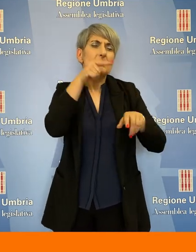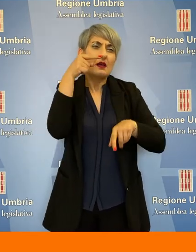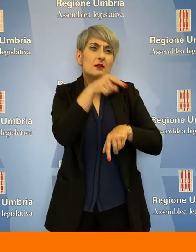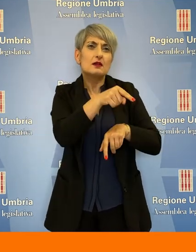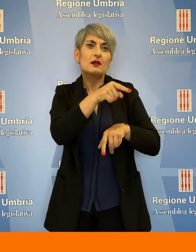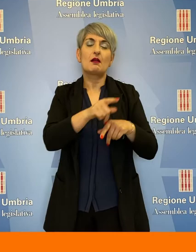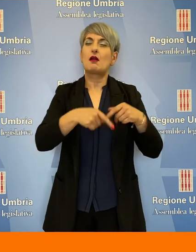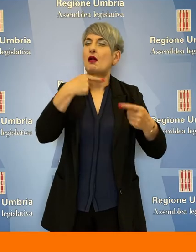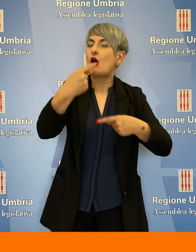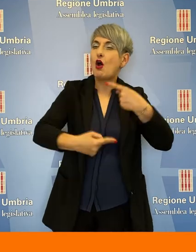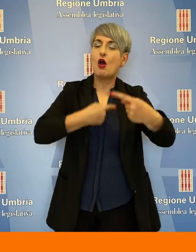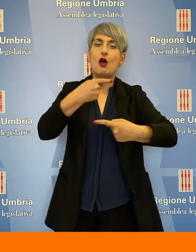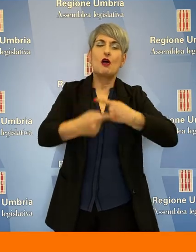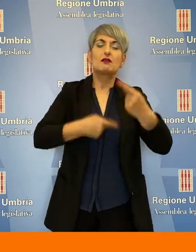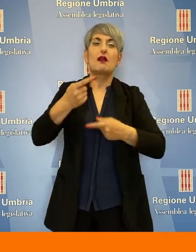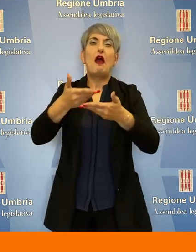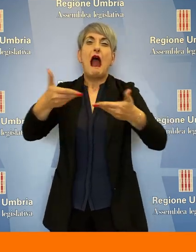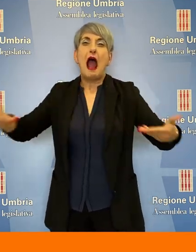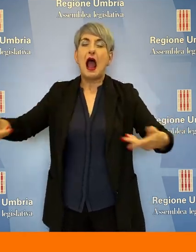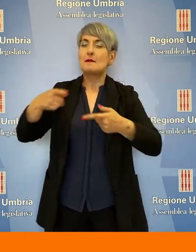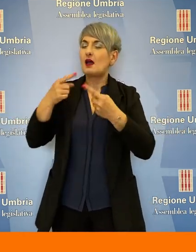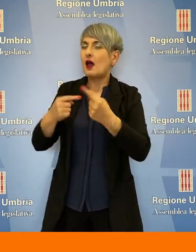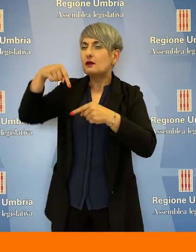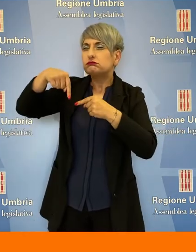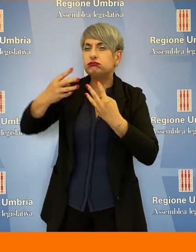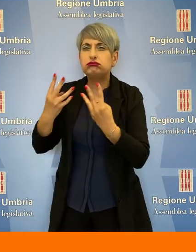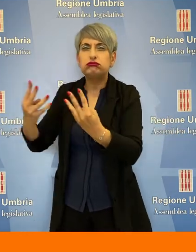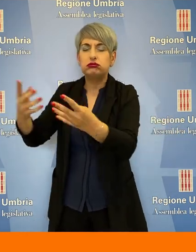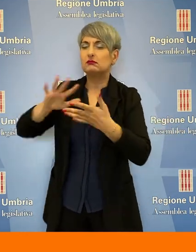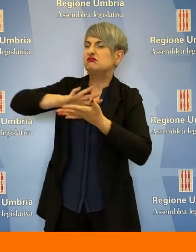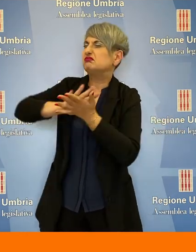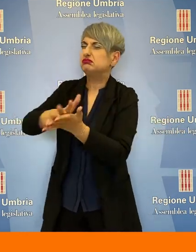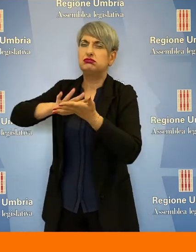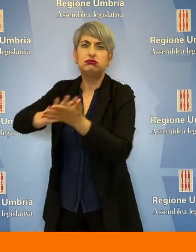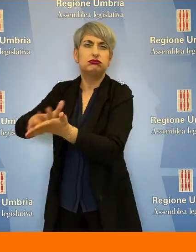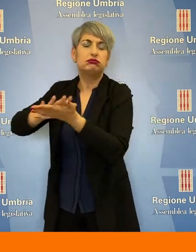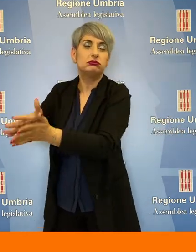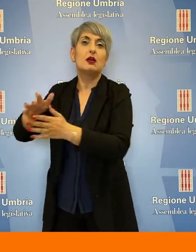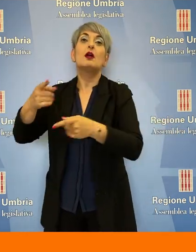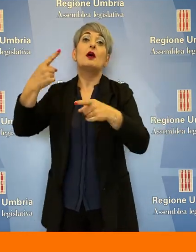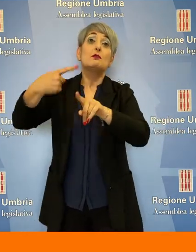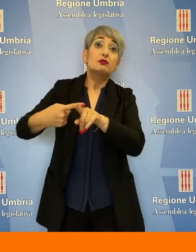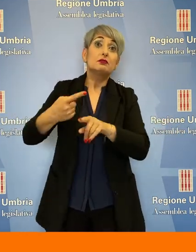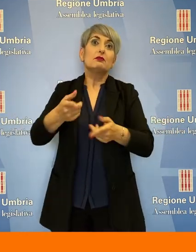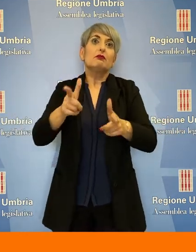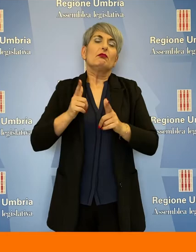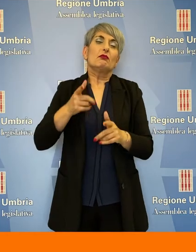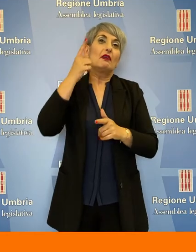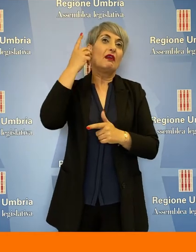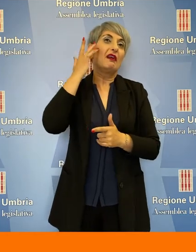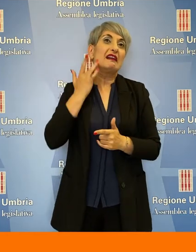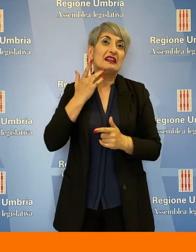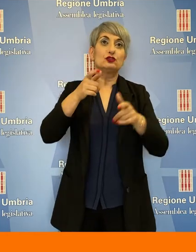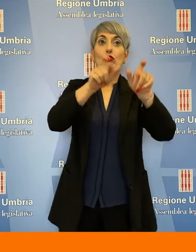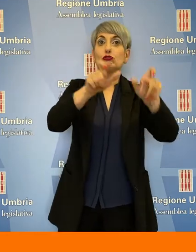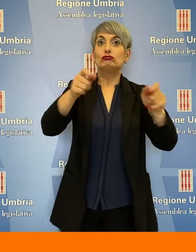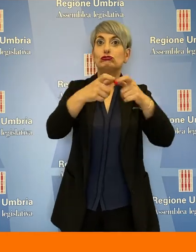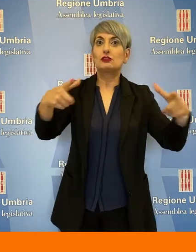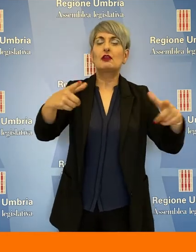continui a devastare le campagne Umbre ed i raccolti, pregiudicando, peraltro, seriamente anche la sicurezza